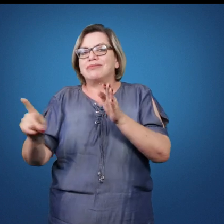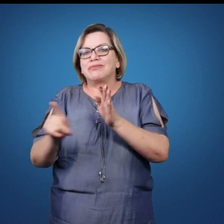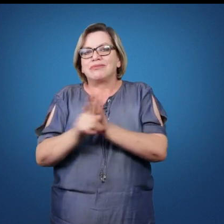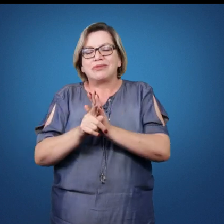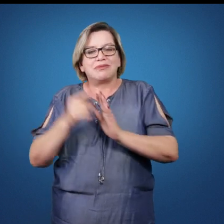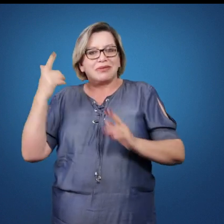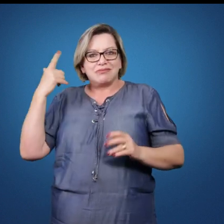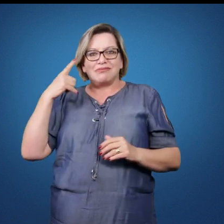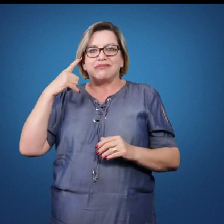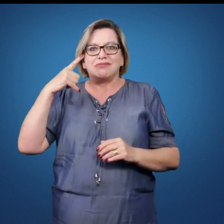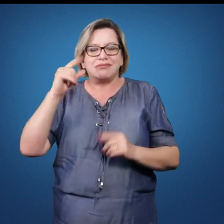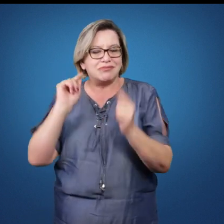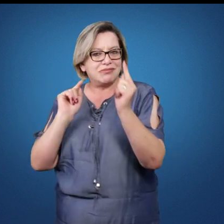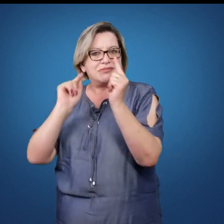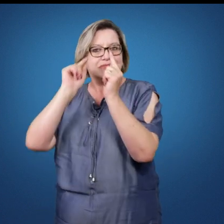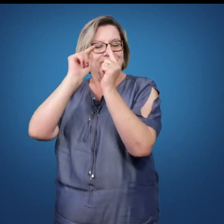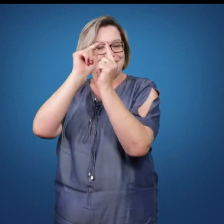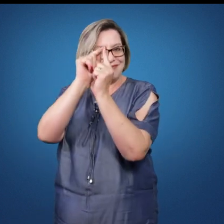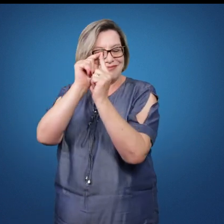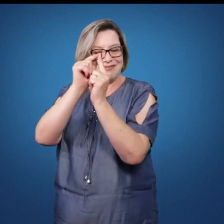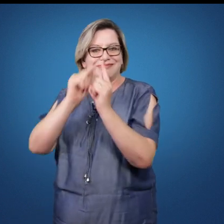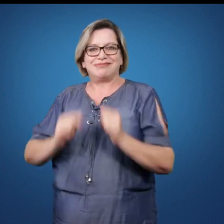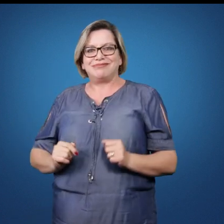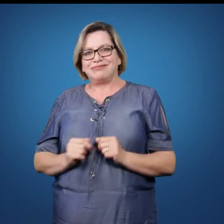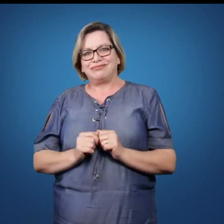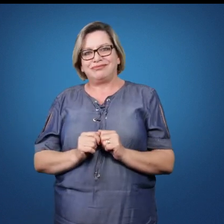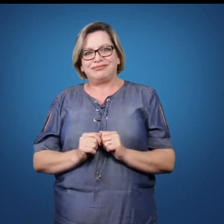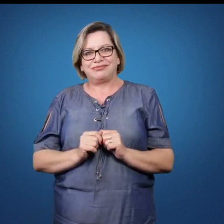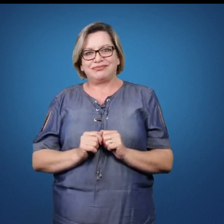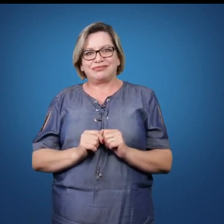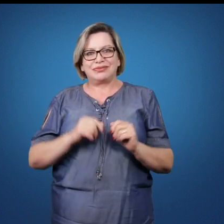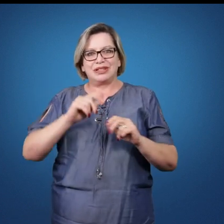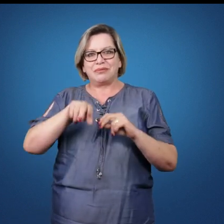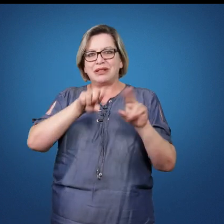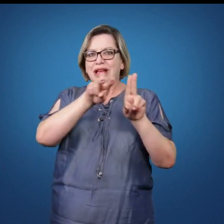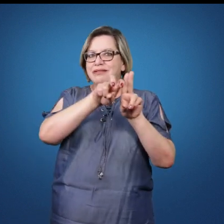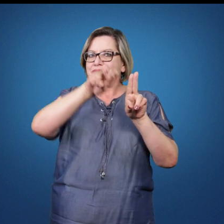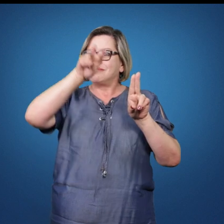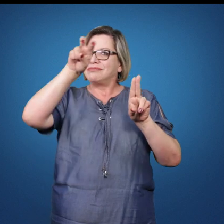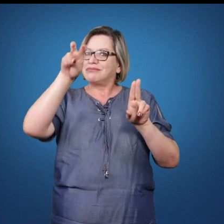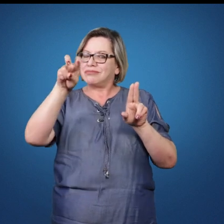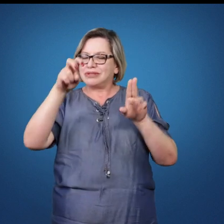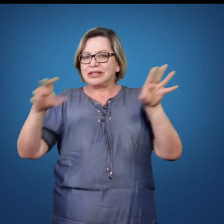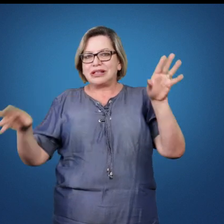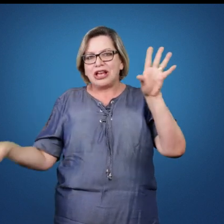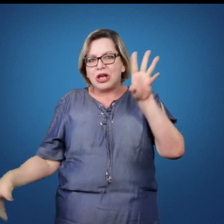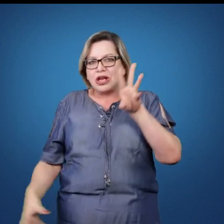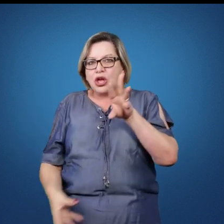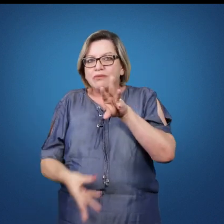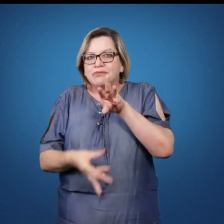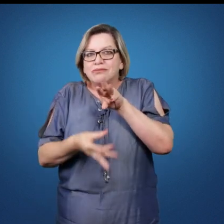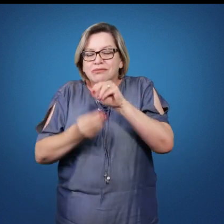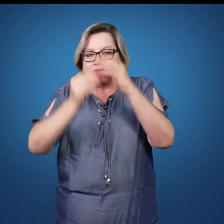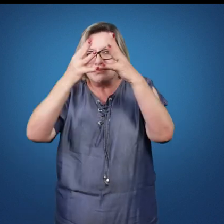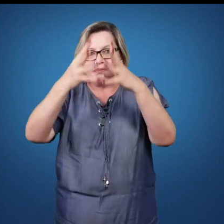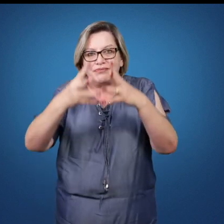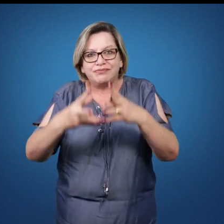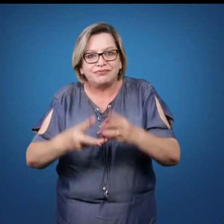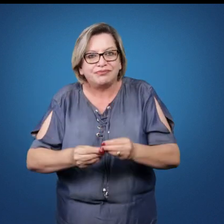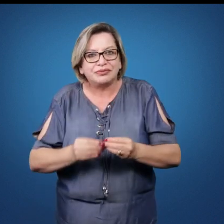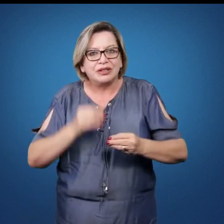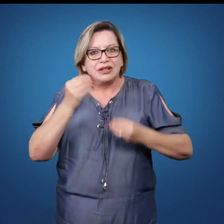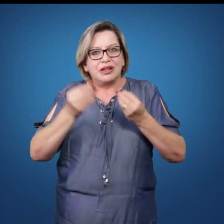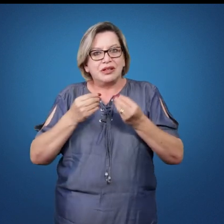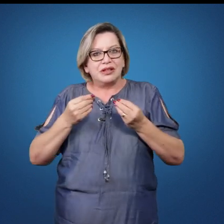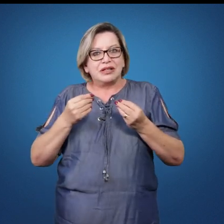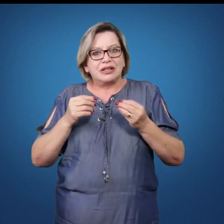determinados objetivos traçados para o jogo. E, numa quinta unidade, como síntese de todas as unidades, nós